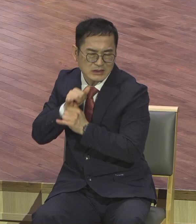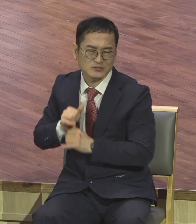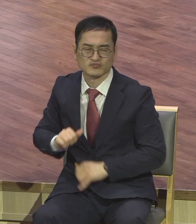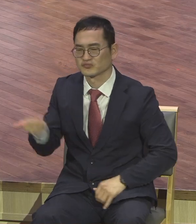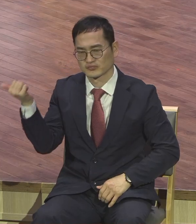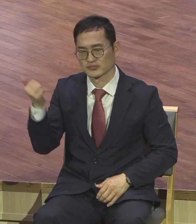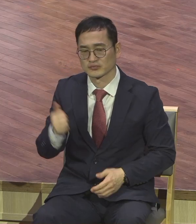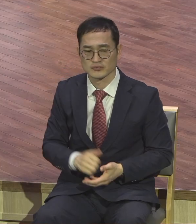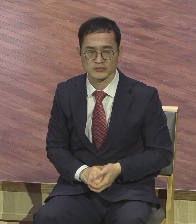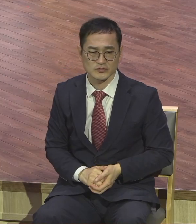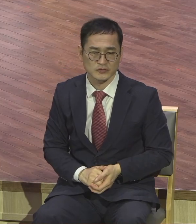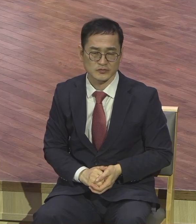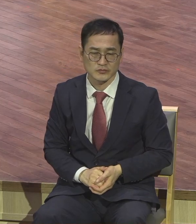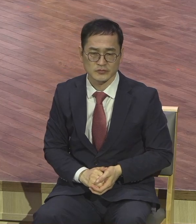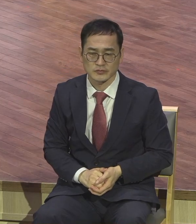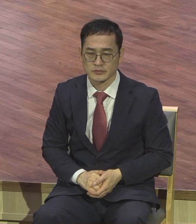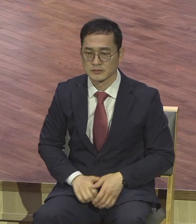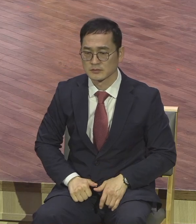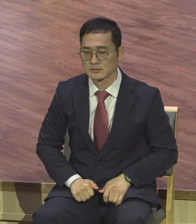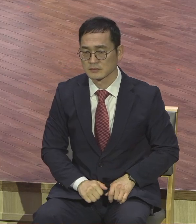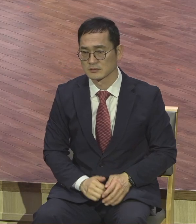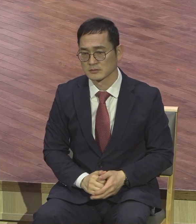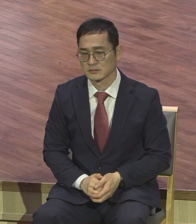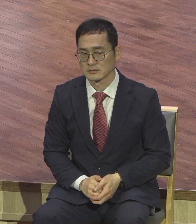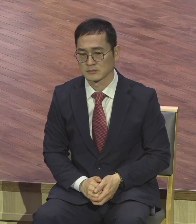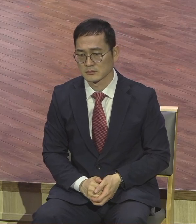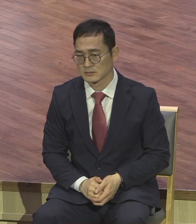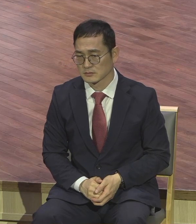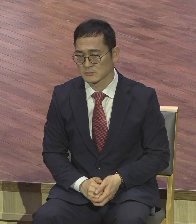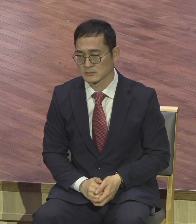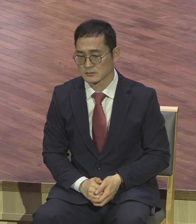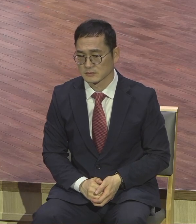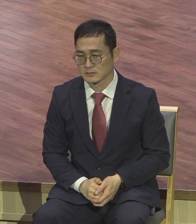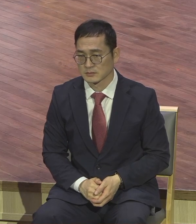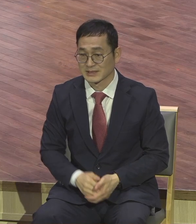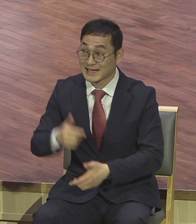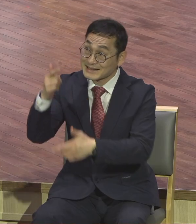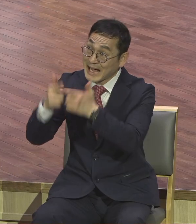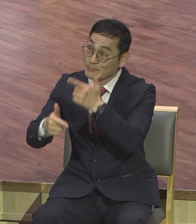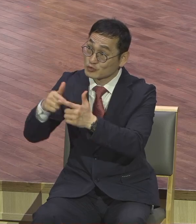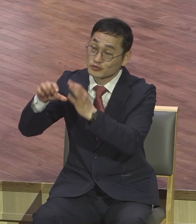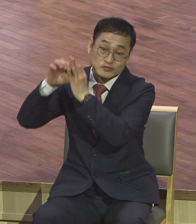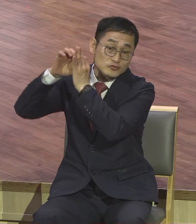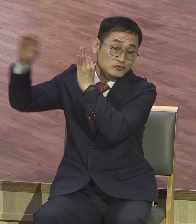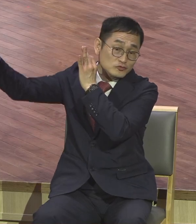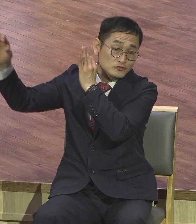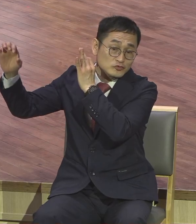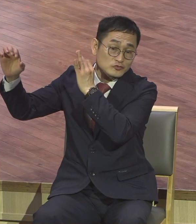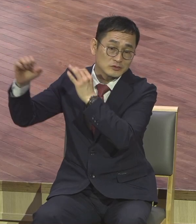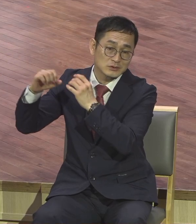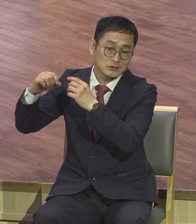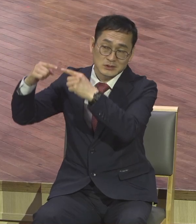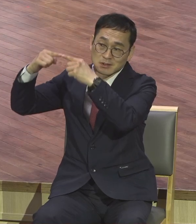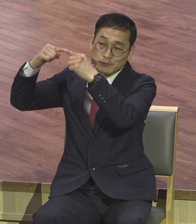목매 자살을 했는데 자살을 했는데 자살한 그 나무가 부러져 떨어지면서 창자가 터져 죽었다.